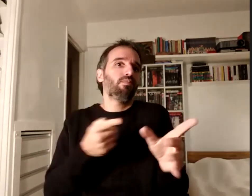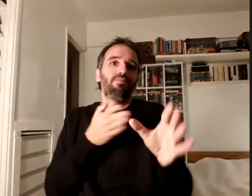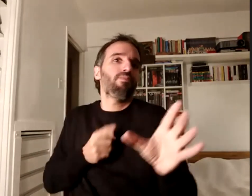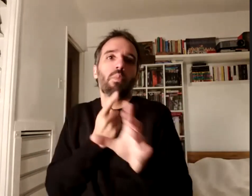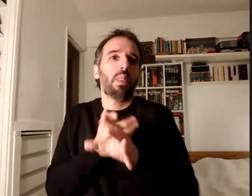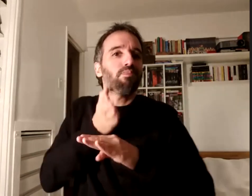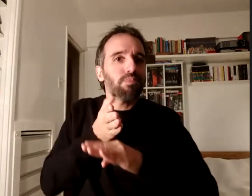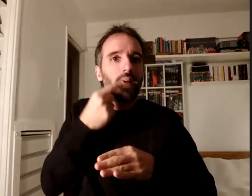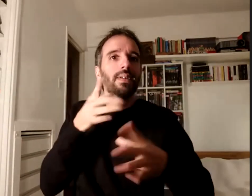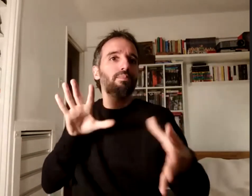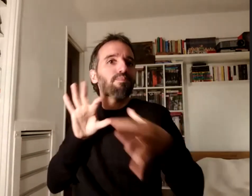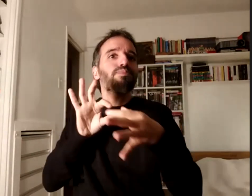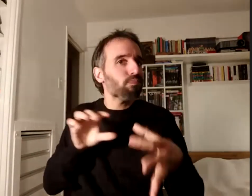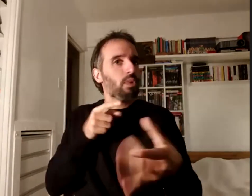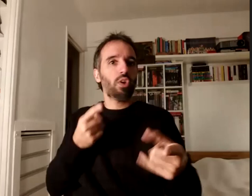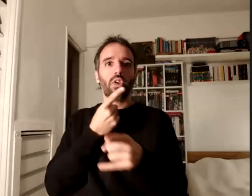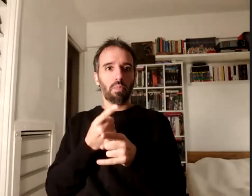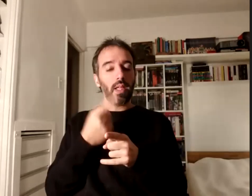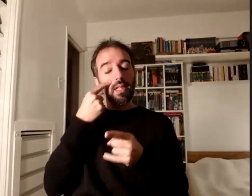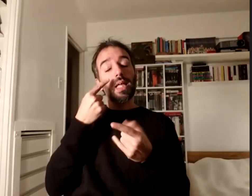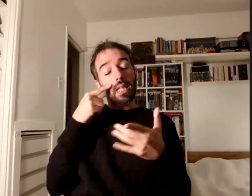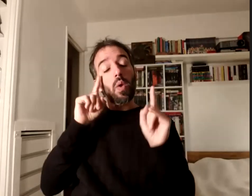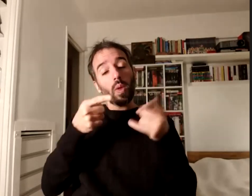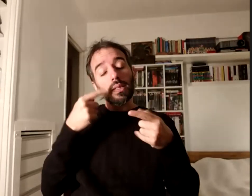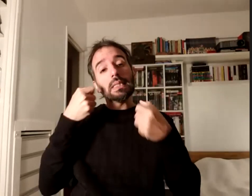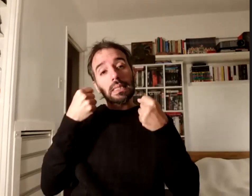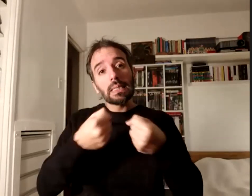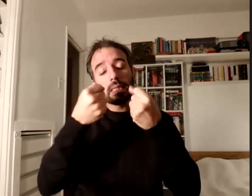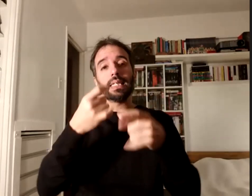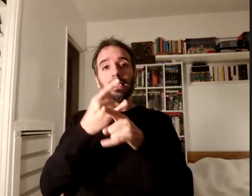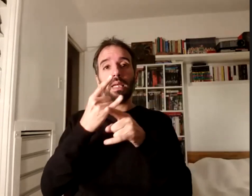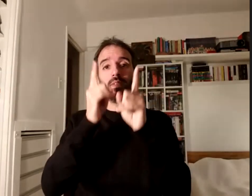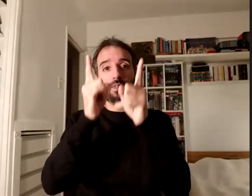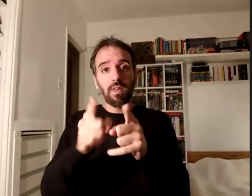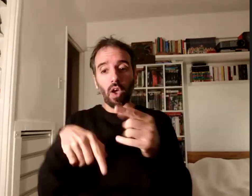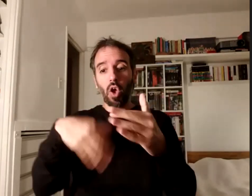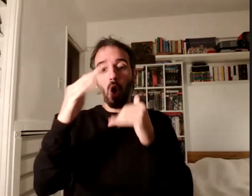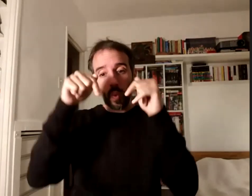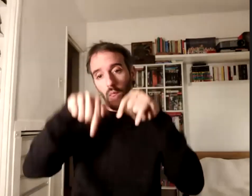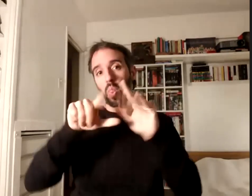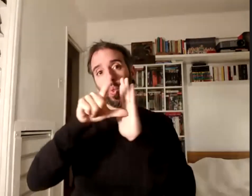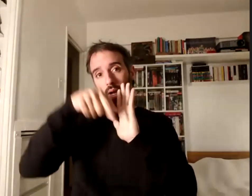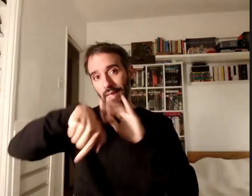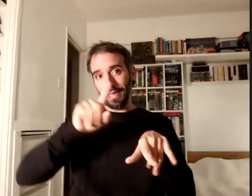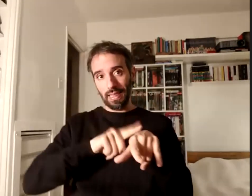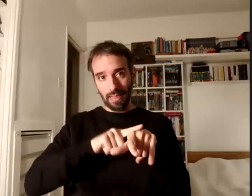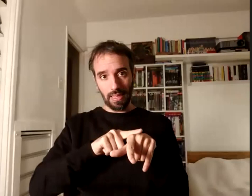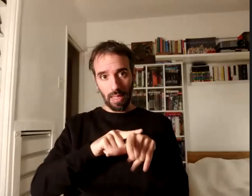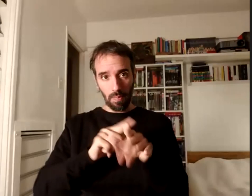lazo que se intentó y se está intentando permanecer y construir en el aislamiento, ¿sí? Así que creo